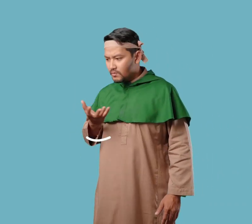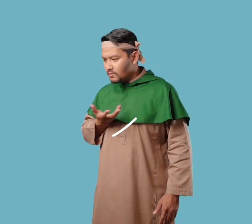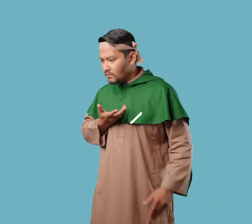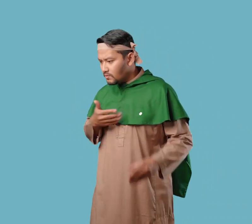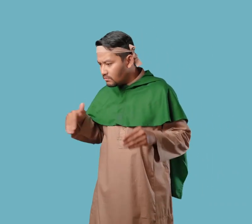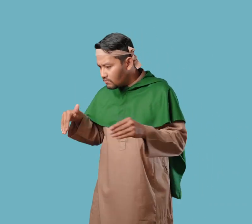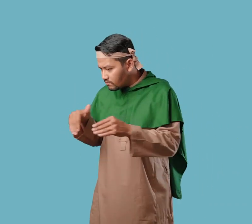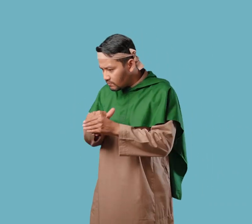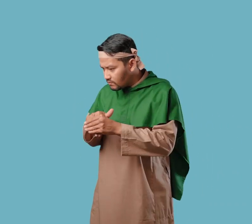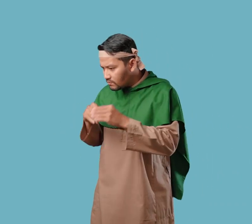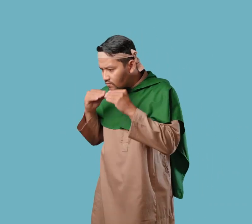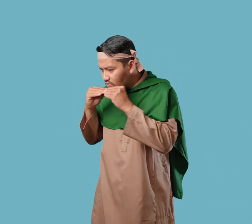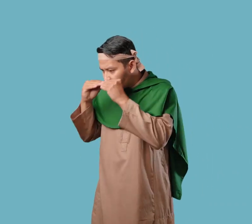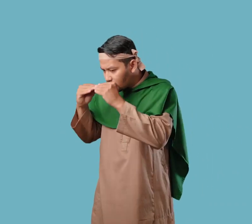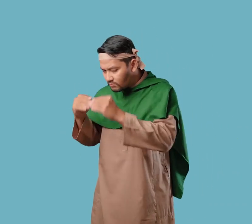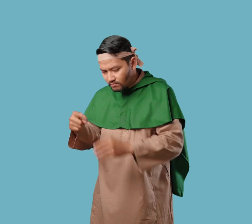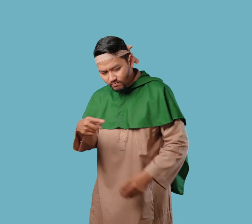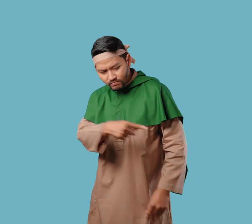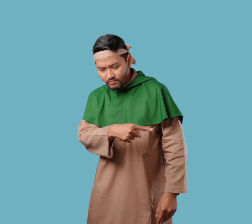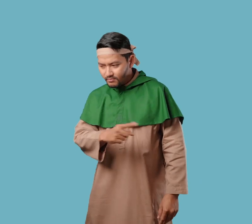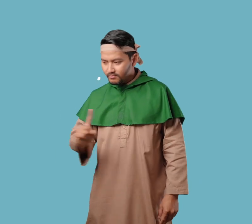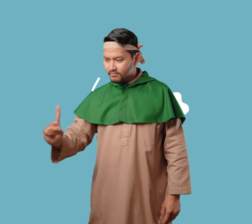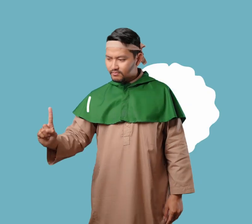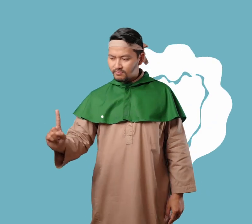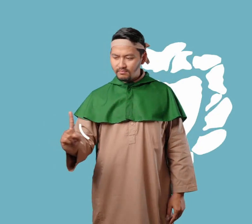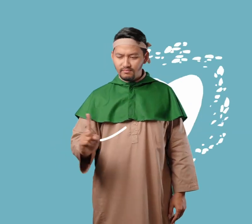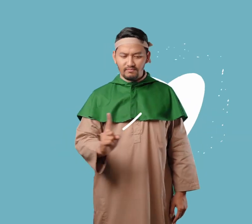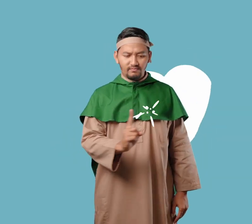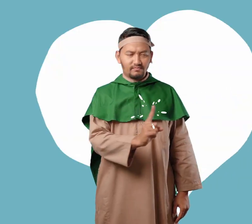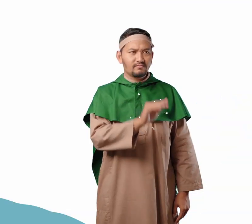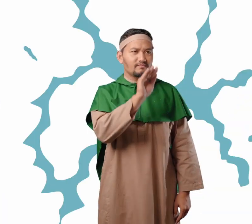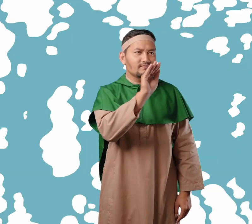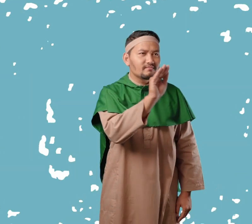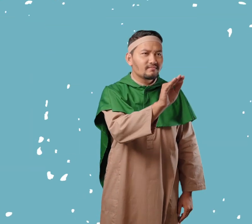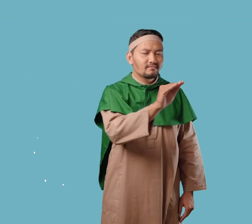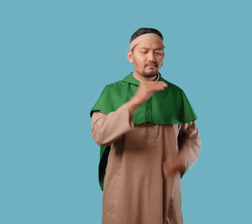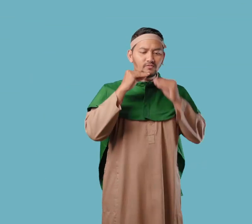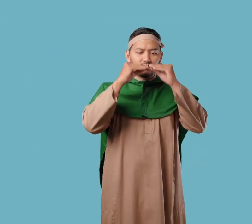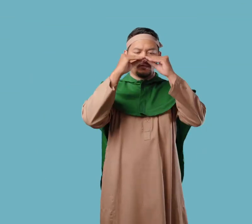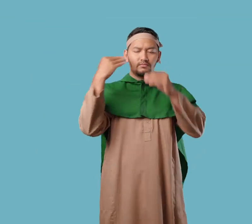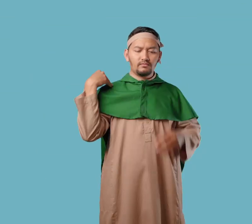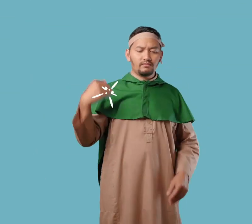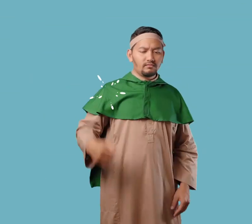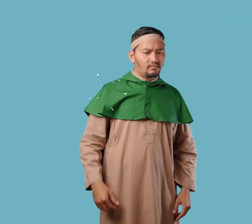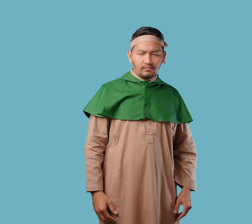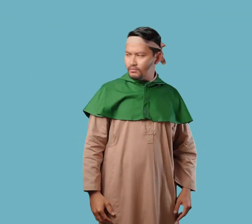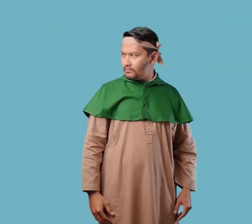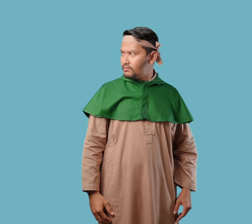Suatu hari melalui salah satu pembantunya Khadijah menyatakan keinginannya